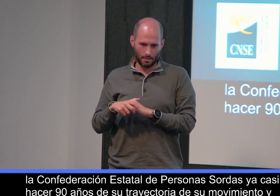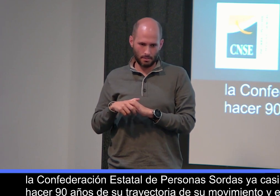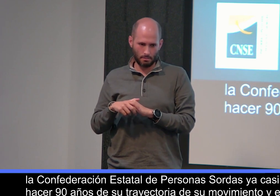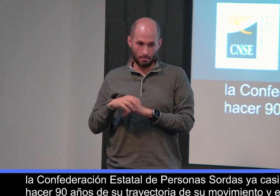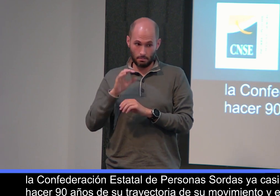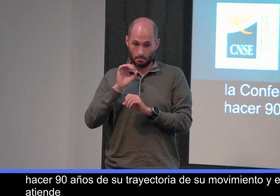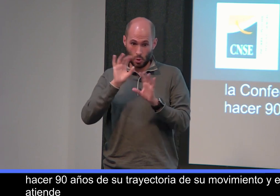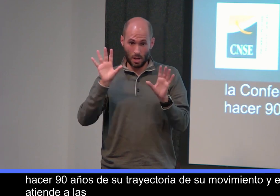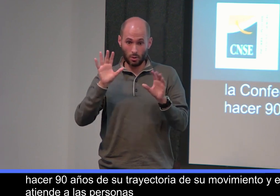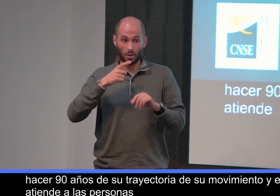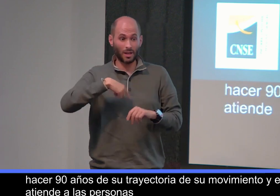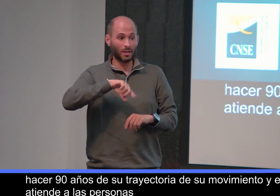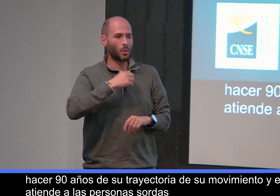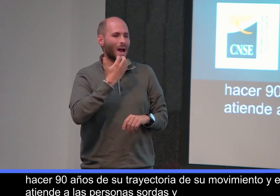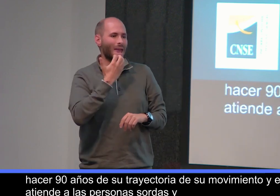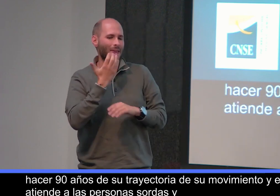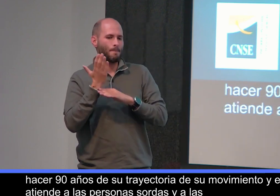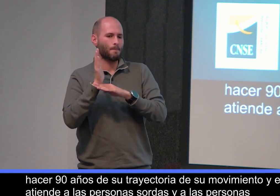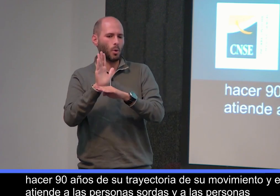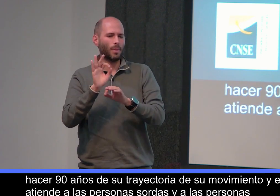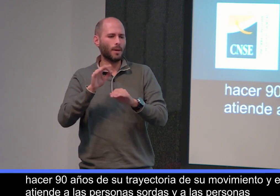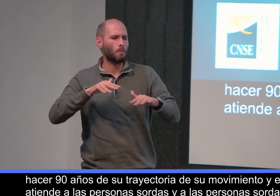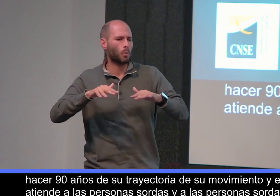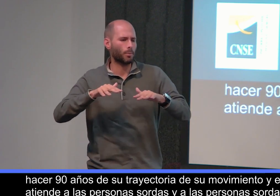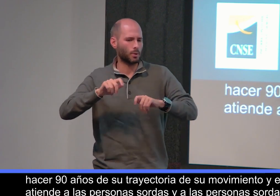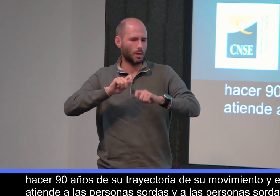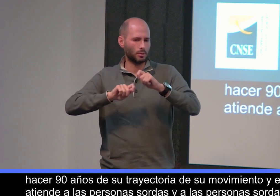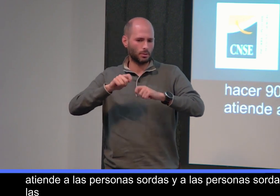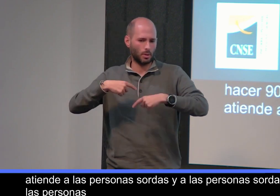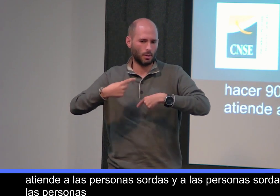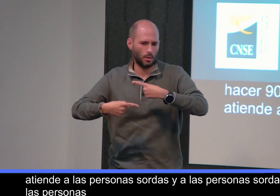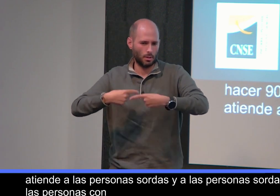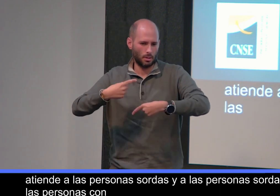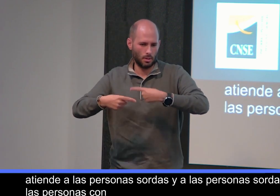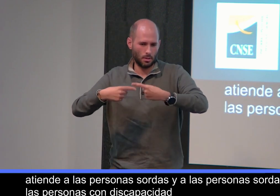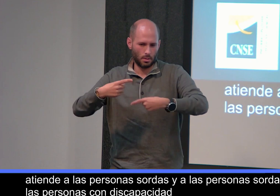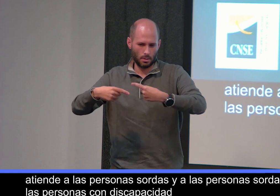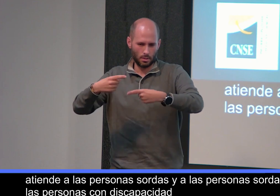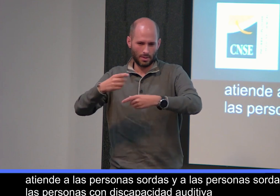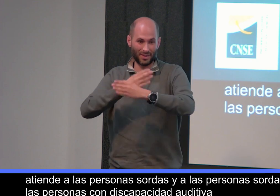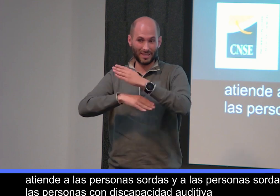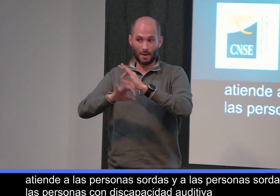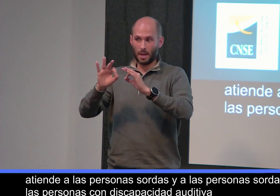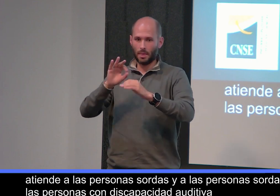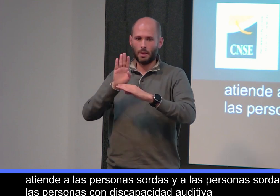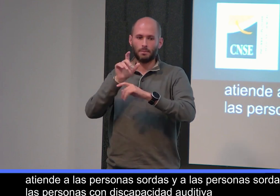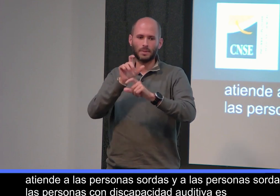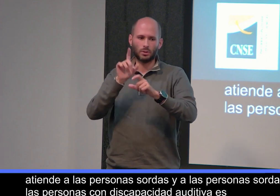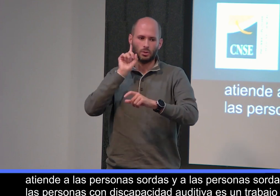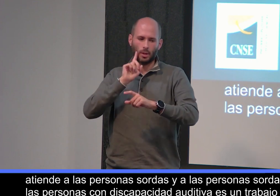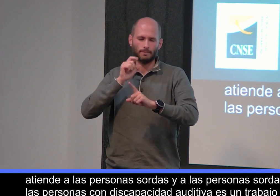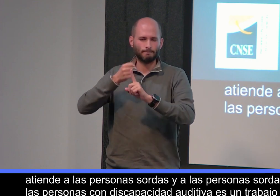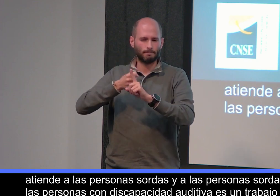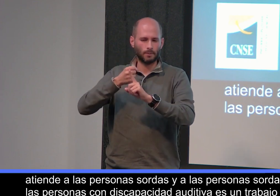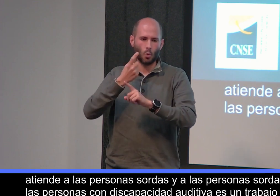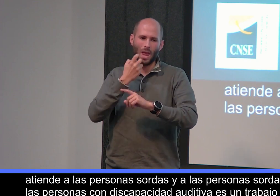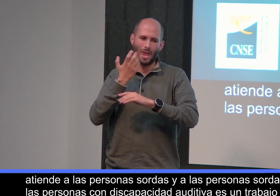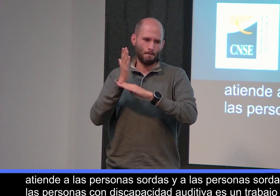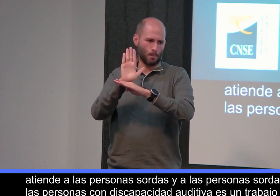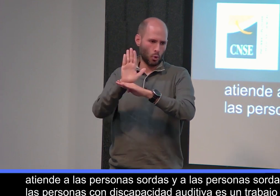personas sordas y a las personas sordas con discapacidad auditiva. Es un trabajo diario representativo de